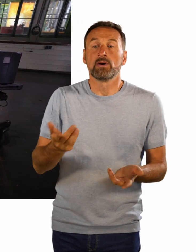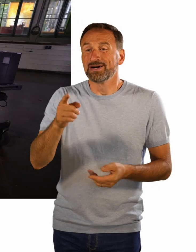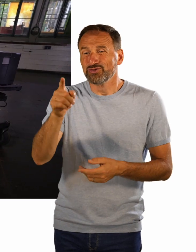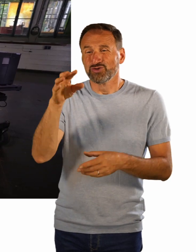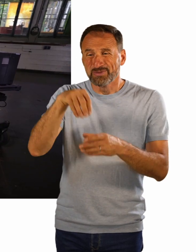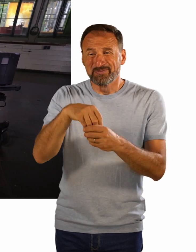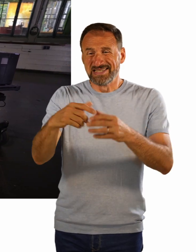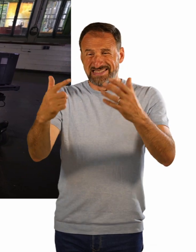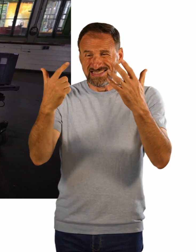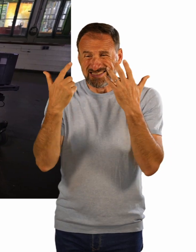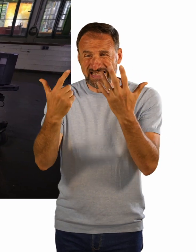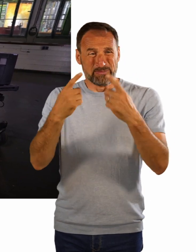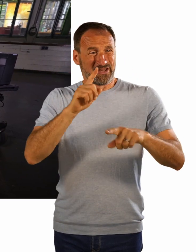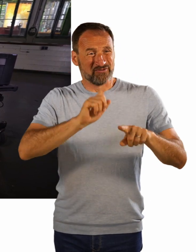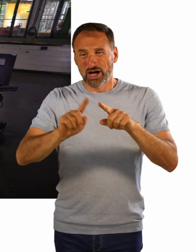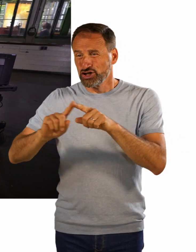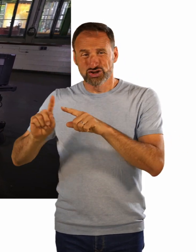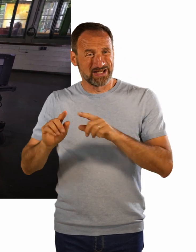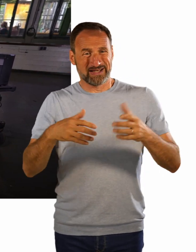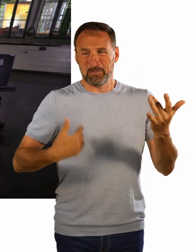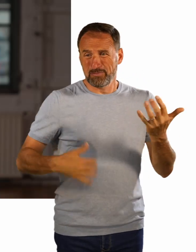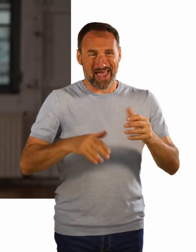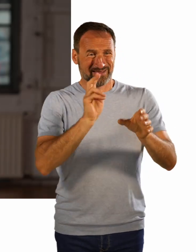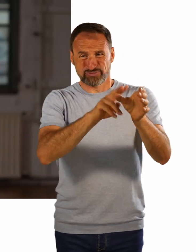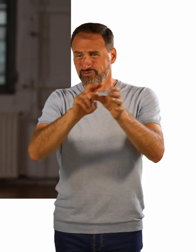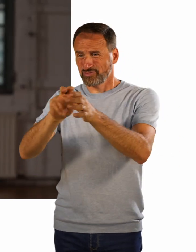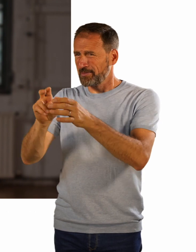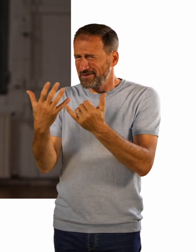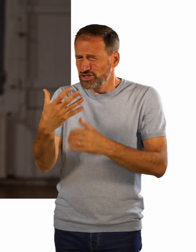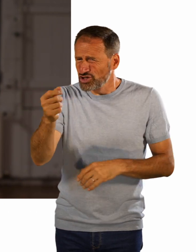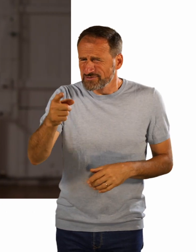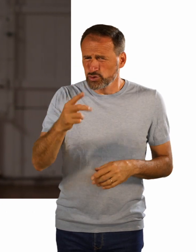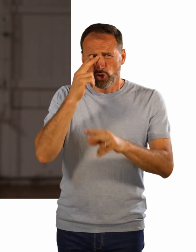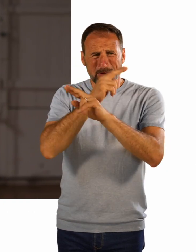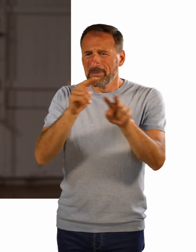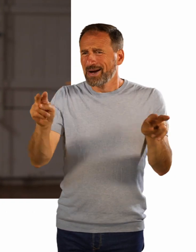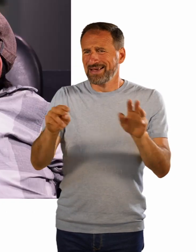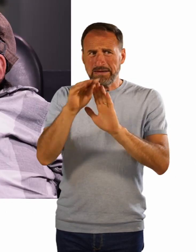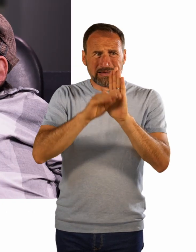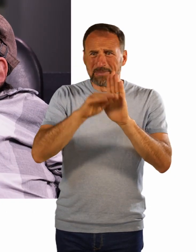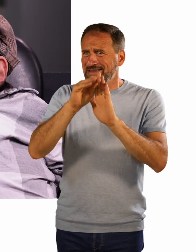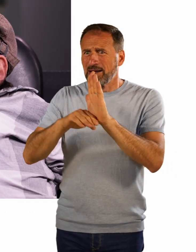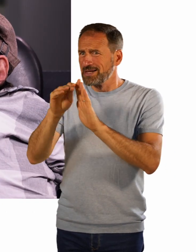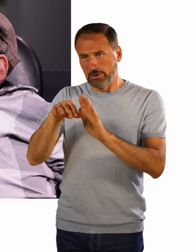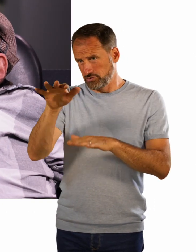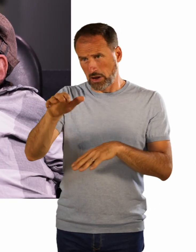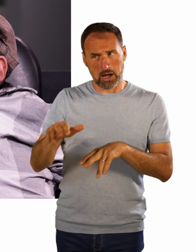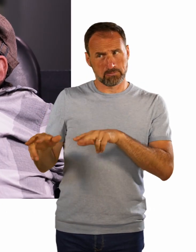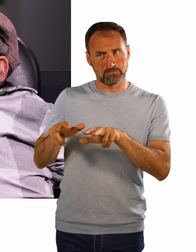Wie behältst du da den Überblick, Terminkalendermäßig? Hast du ein Management, managst du das noch alles selbst?